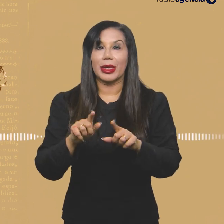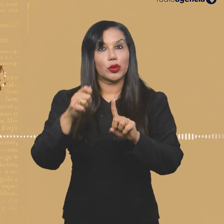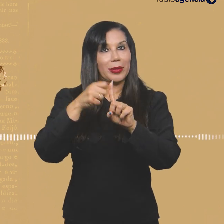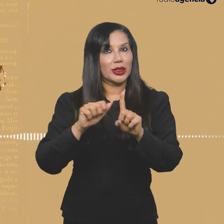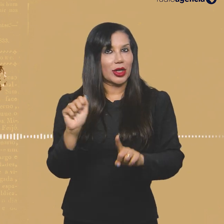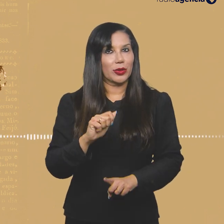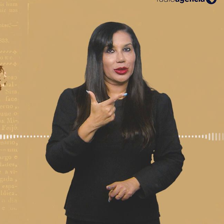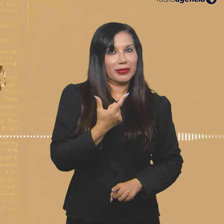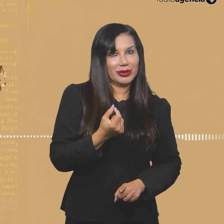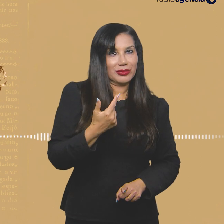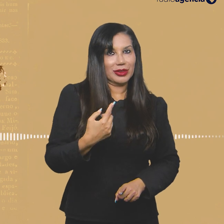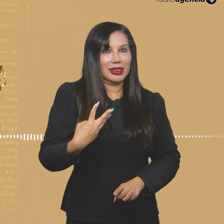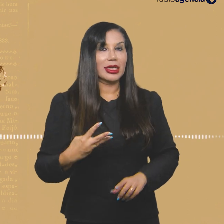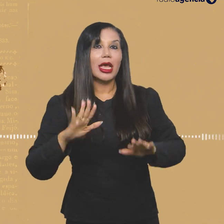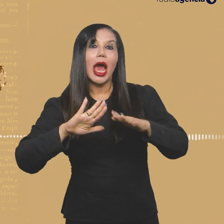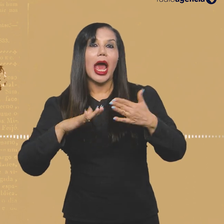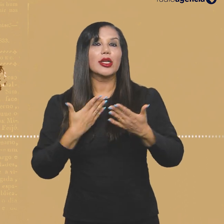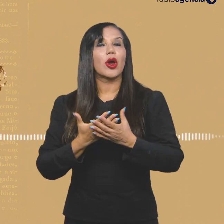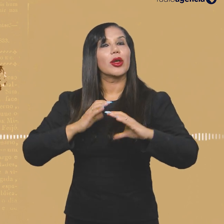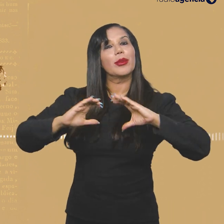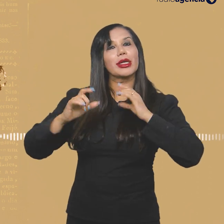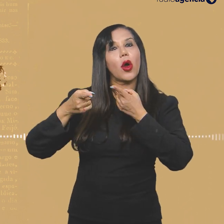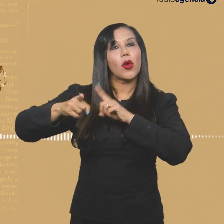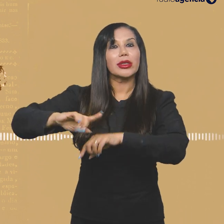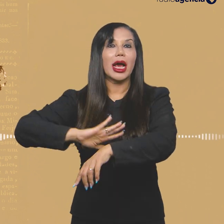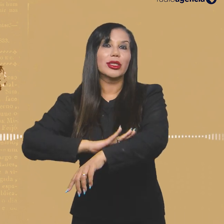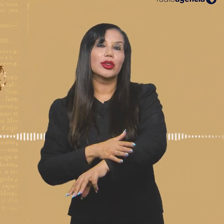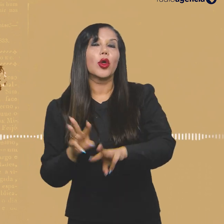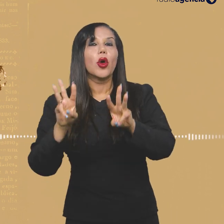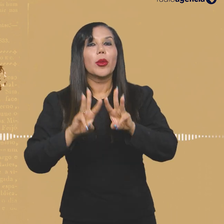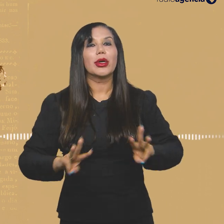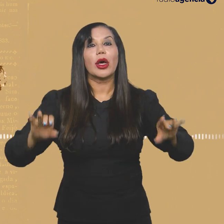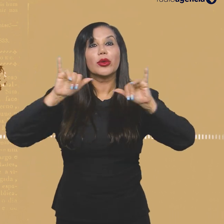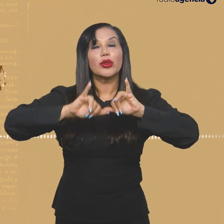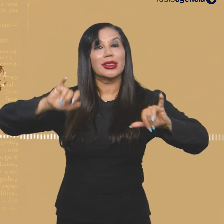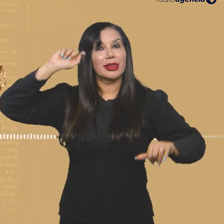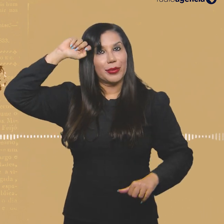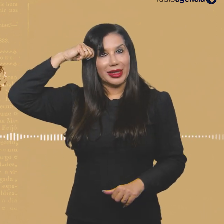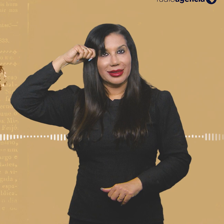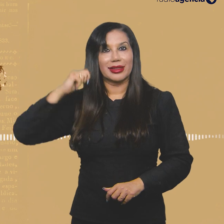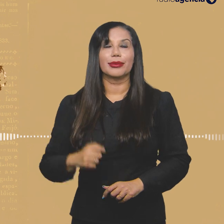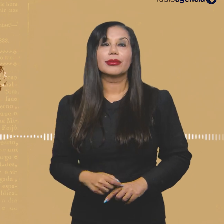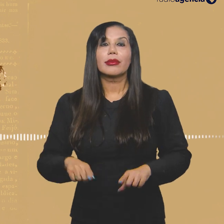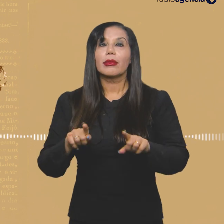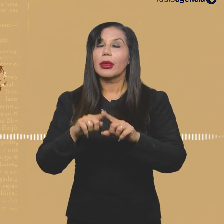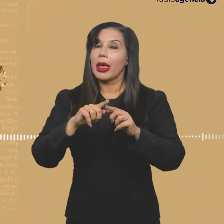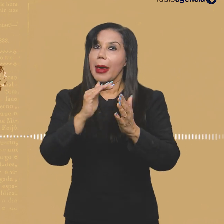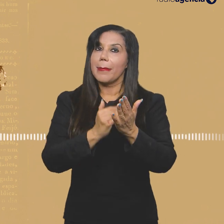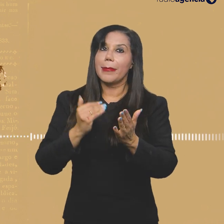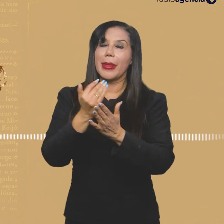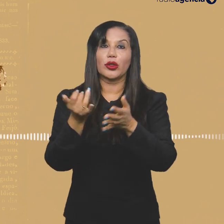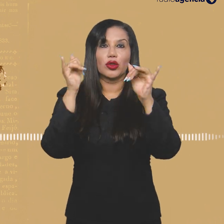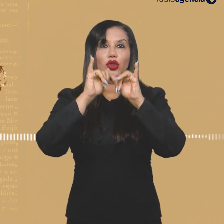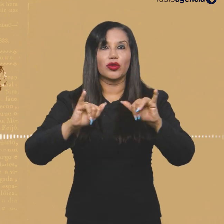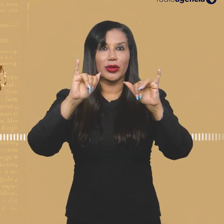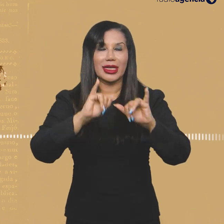também de agosto de 2023, é a Escola de Comunicação Antirracista do Portal Notícia Preta, para ir além